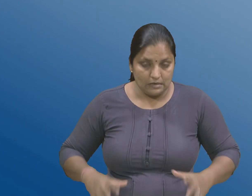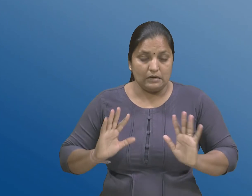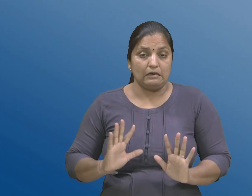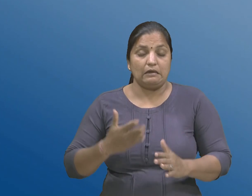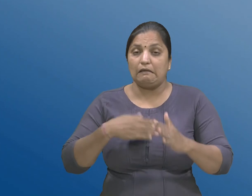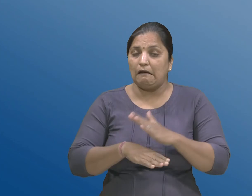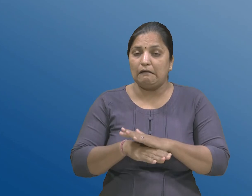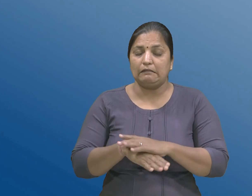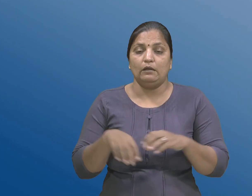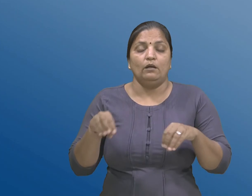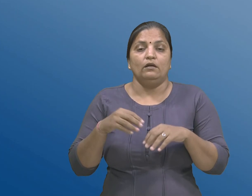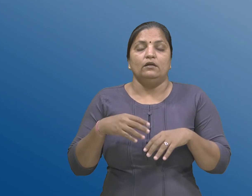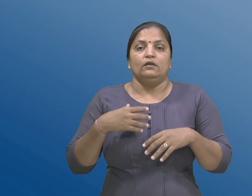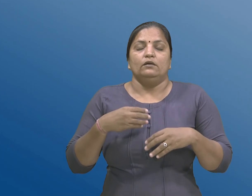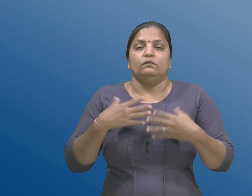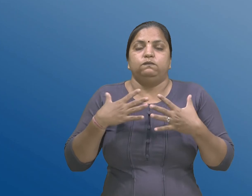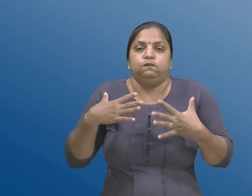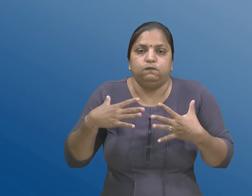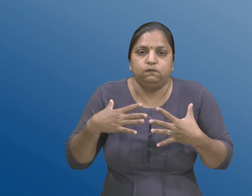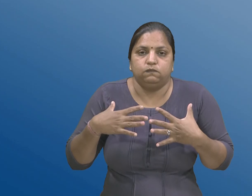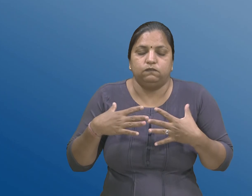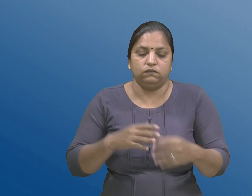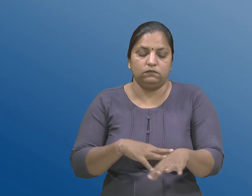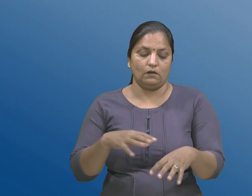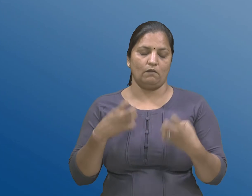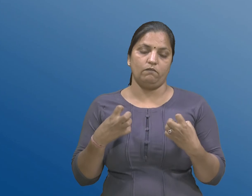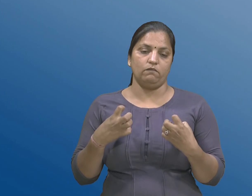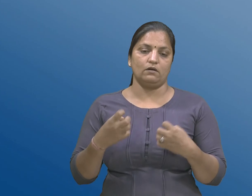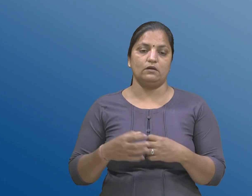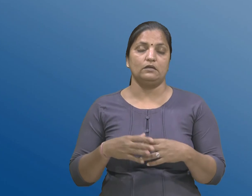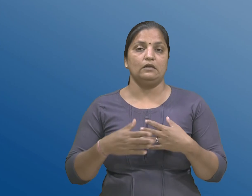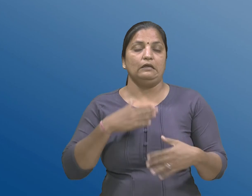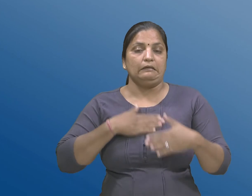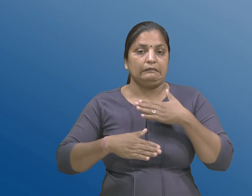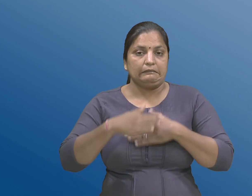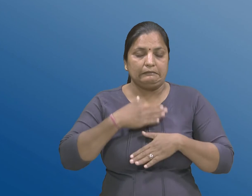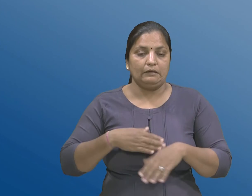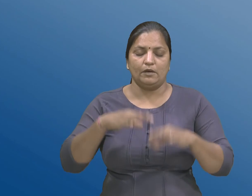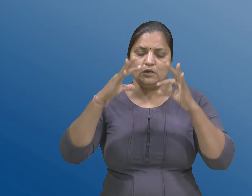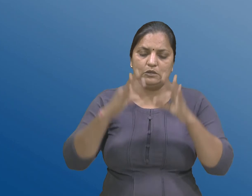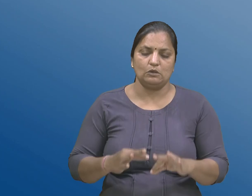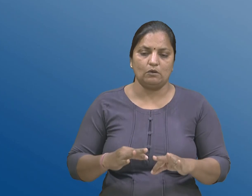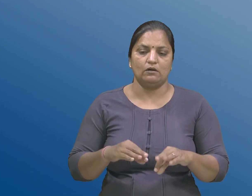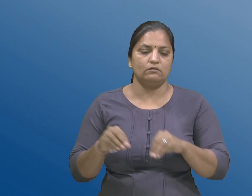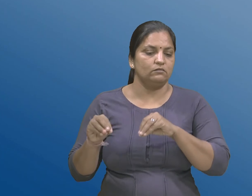कमपन, स्नायो जकडाई जवा, तेमज धीमा अने अचोकस हलन्चलन ना चिन्हो साथे,